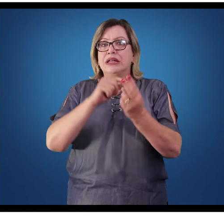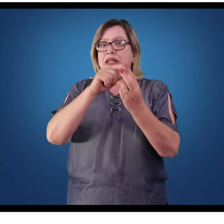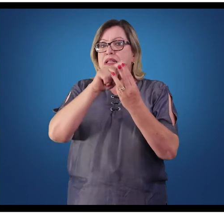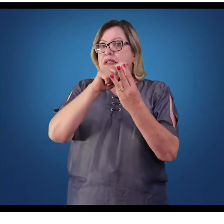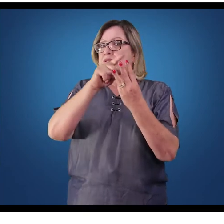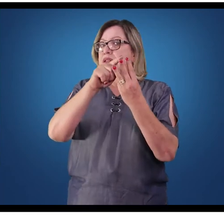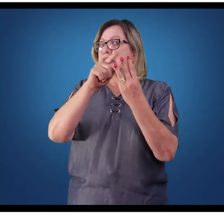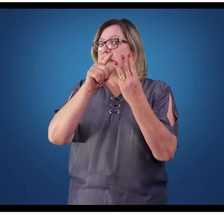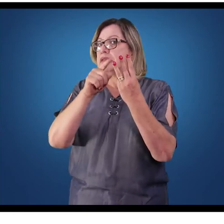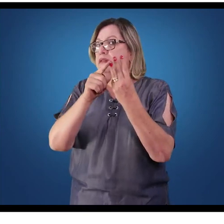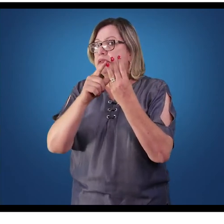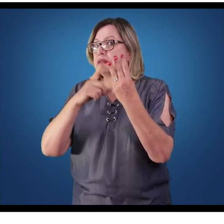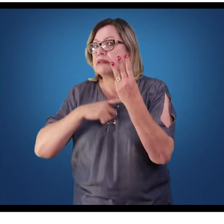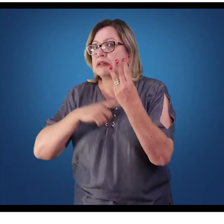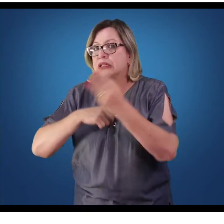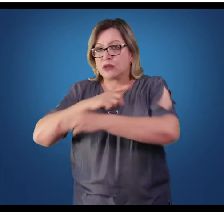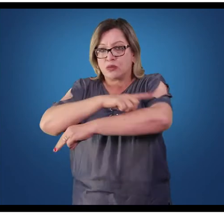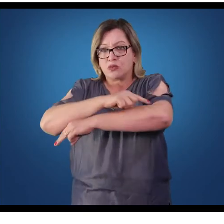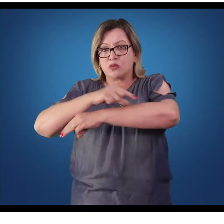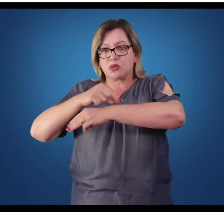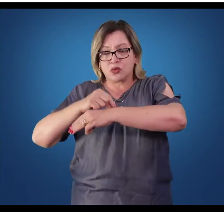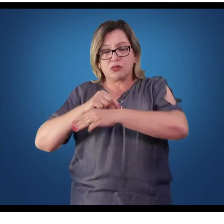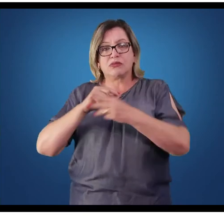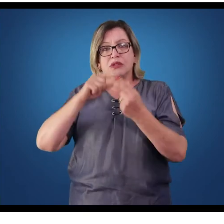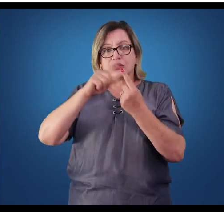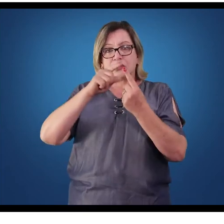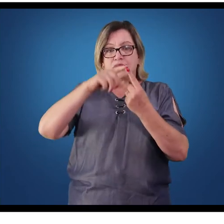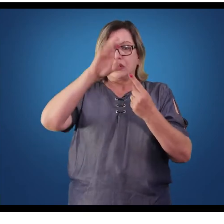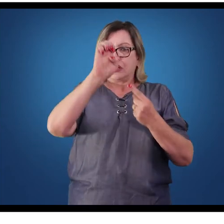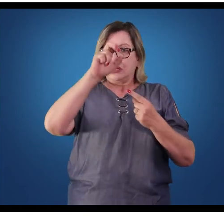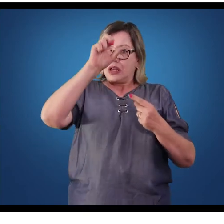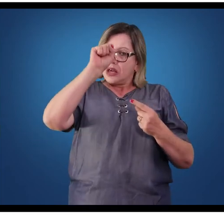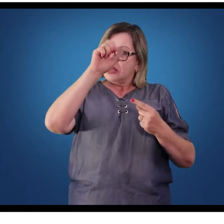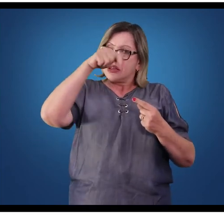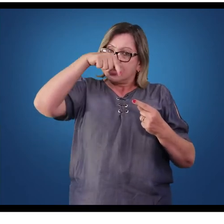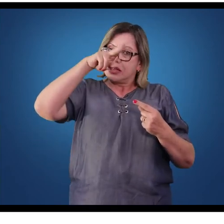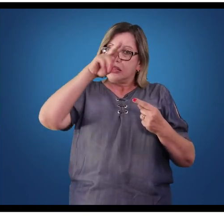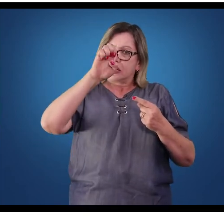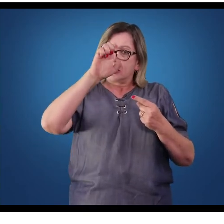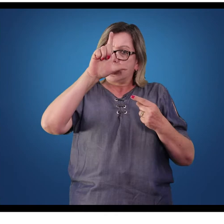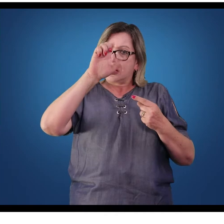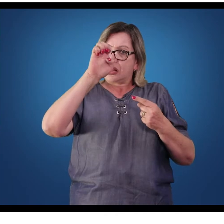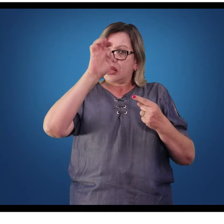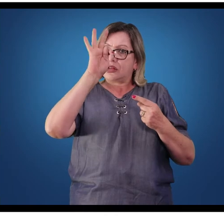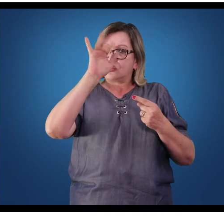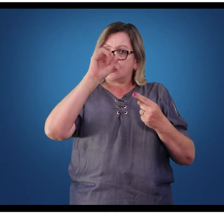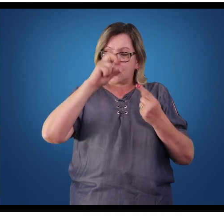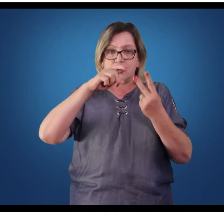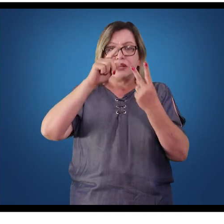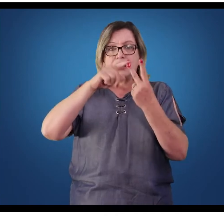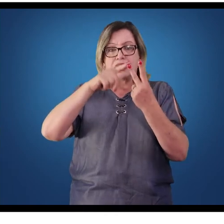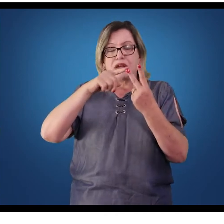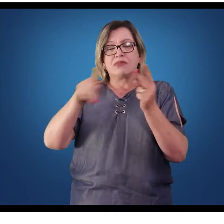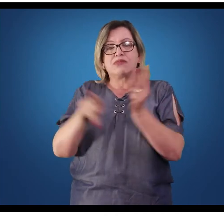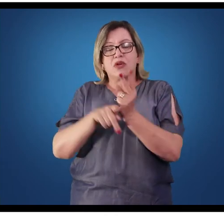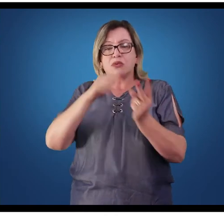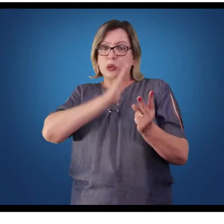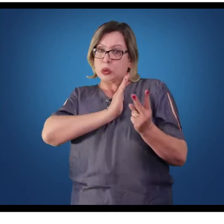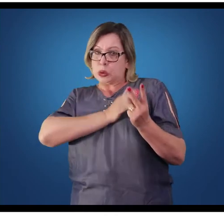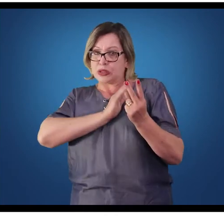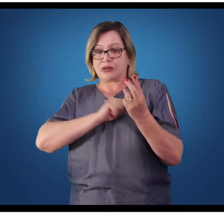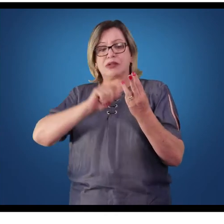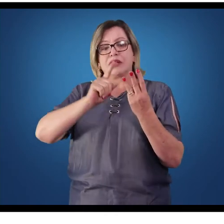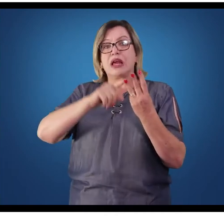de instintos de músculo. O músculo esquelético, o músculo cardíaco e os músculos lisos. O